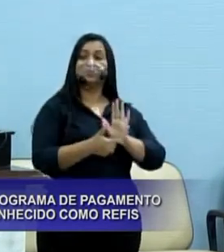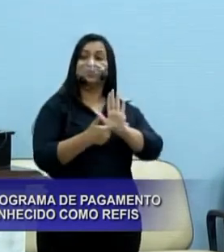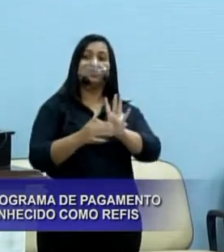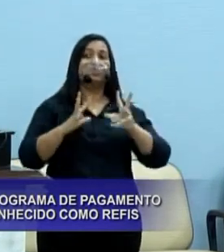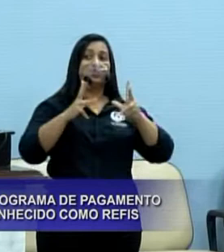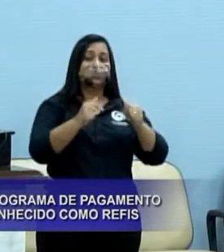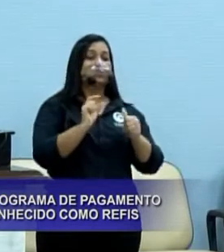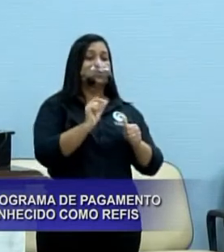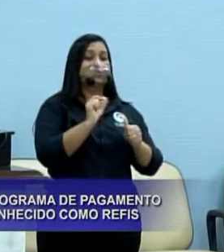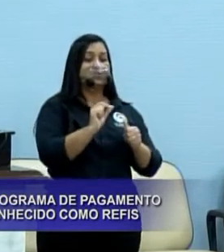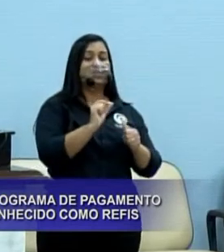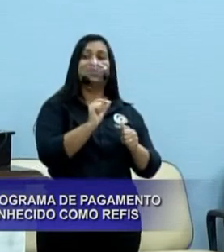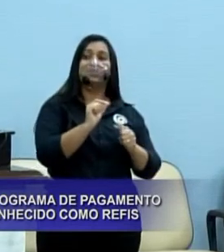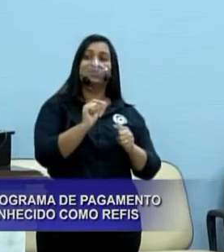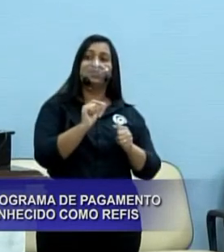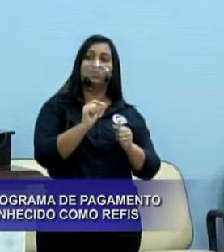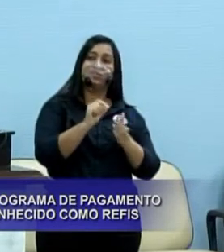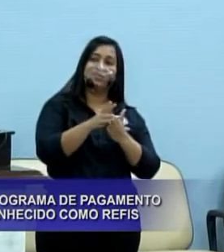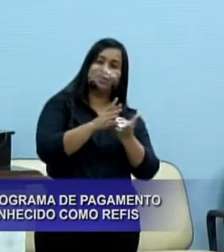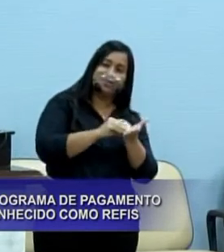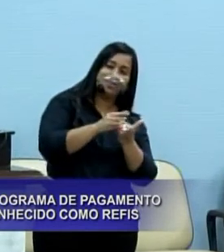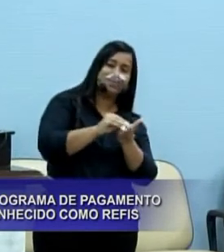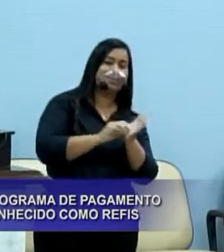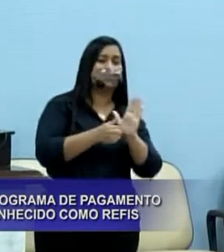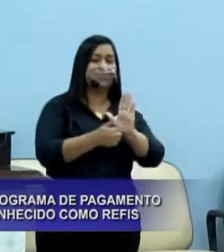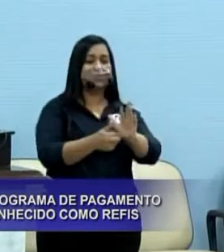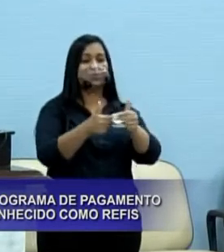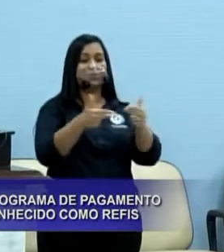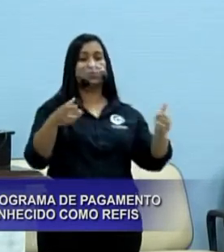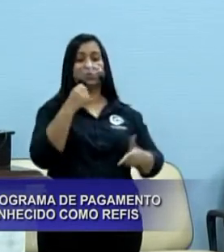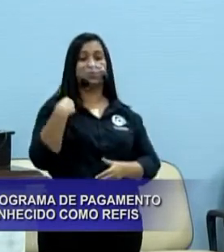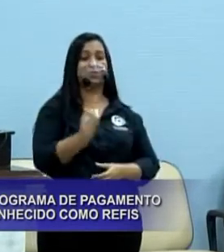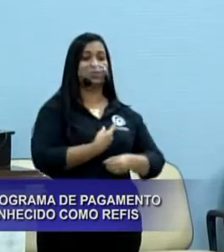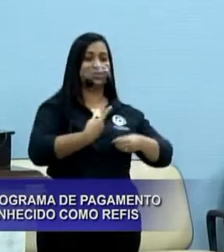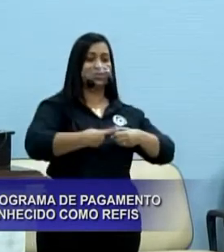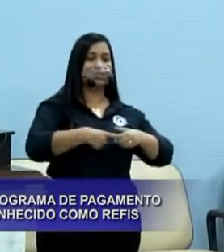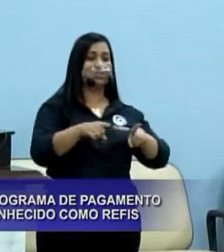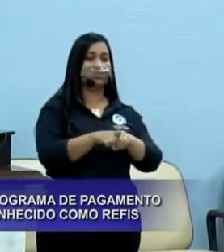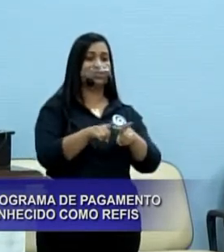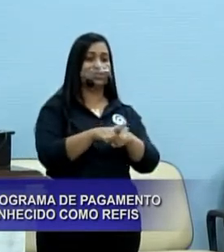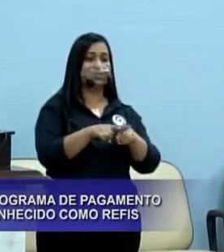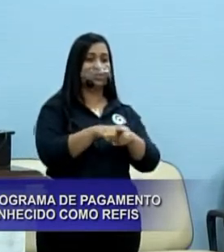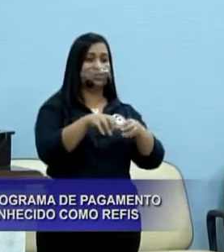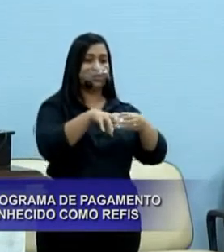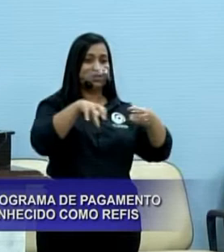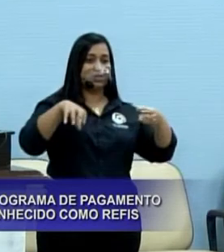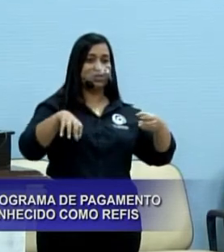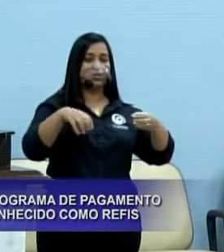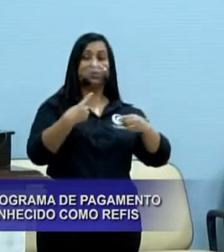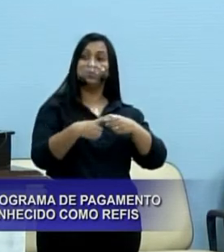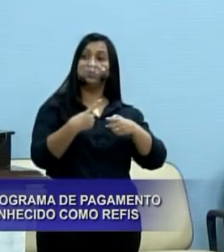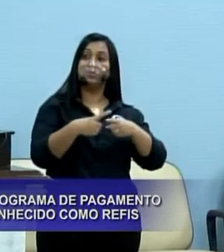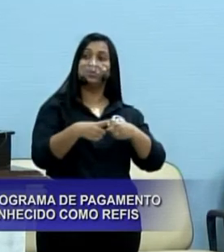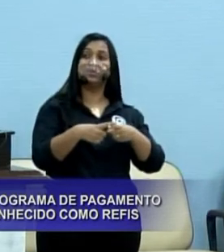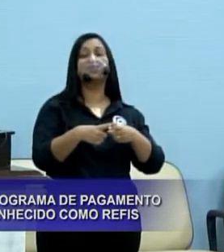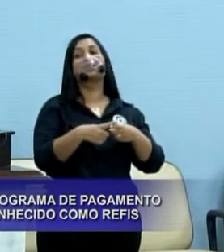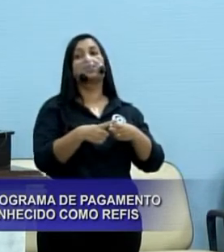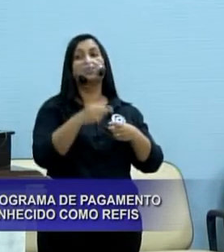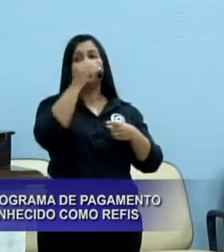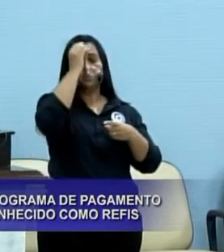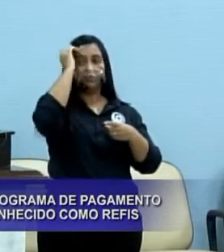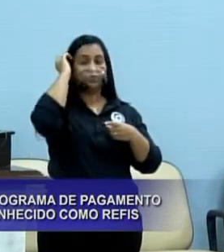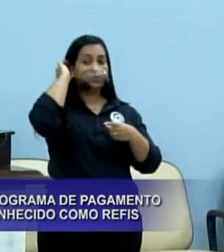caminhar e trará muitos benefícios, tanto a nossa cidade quanto a nossa região, porque hoje é de conhecimento de todos